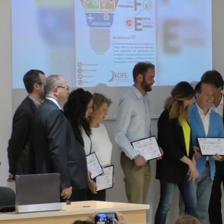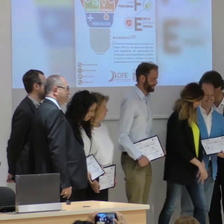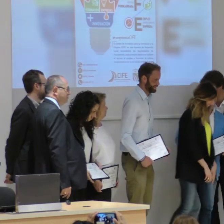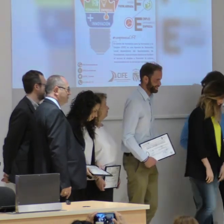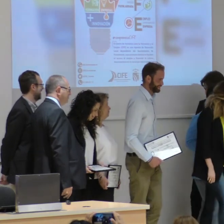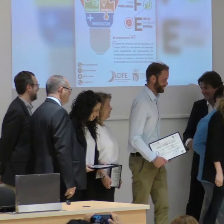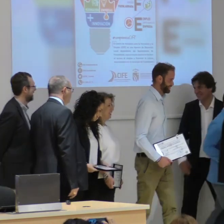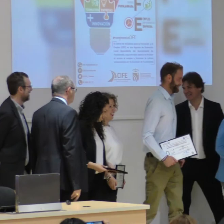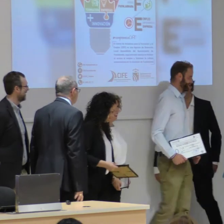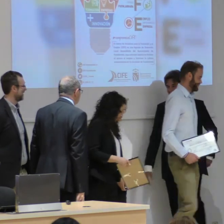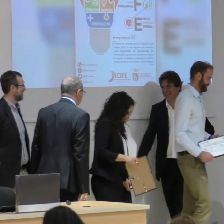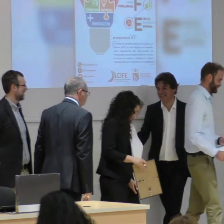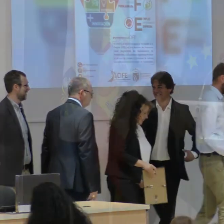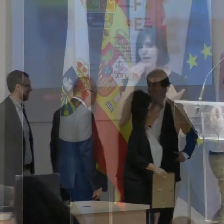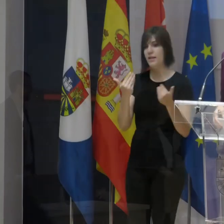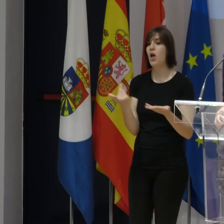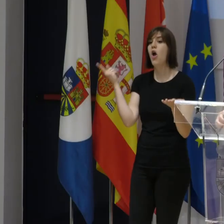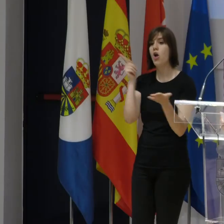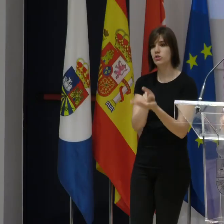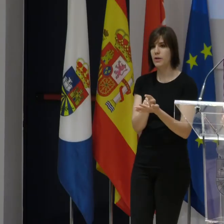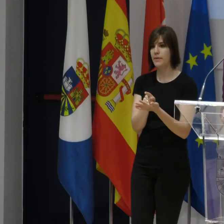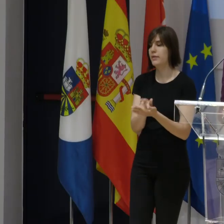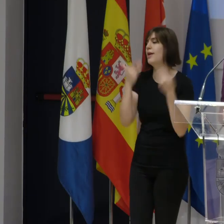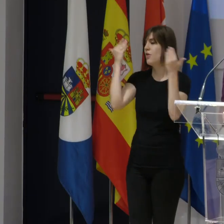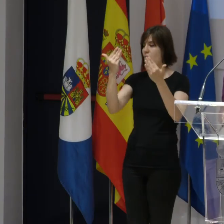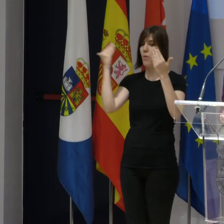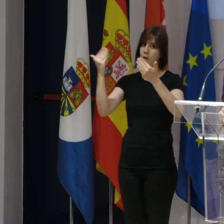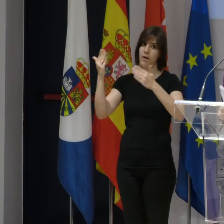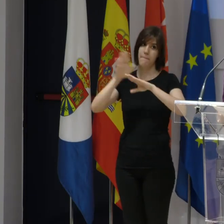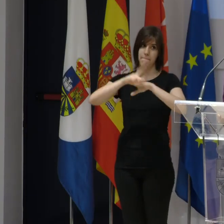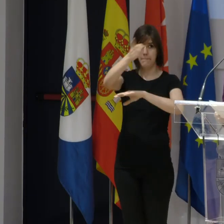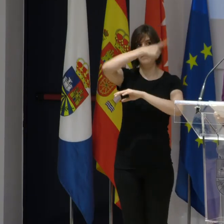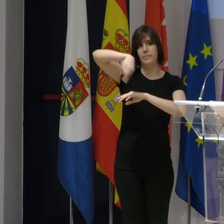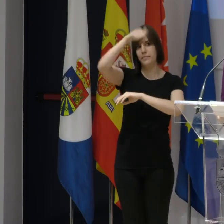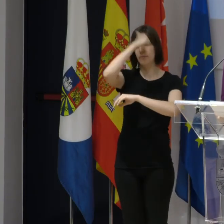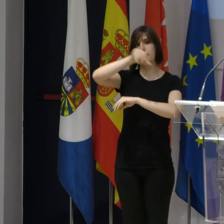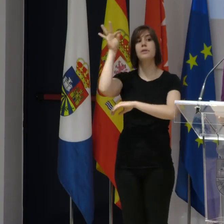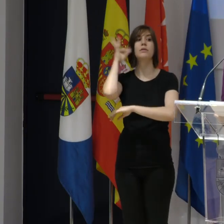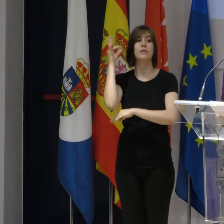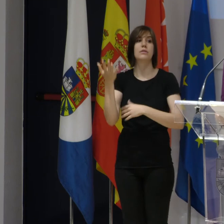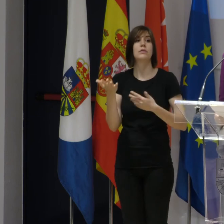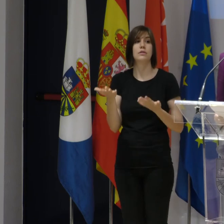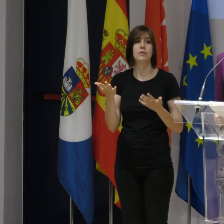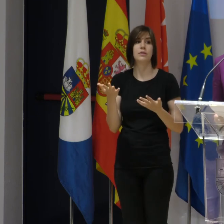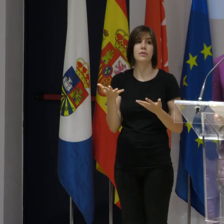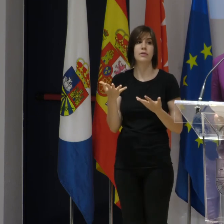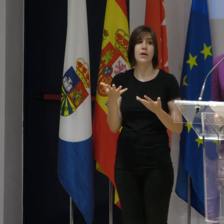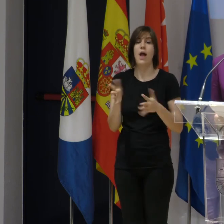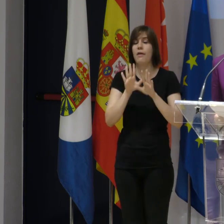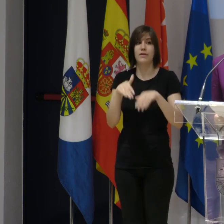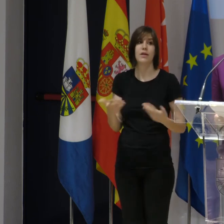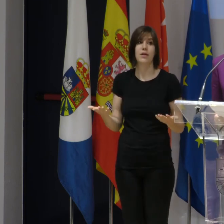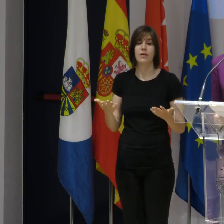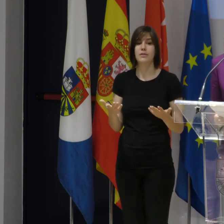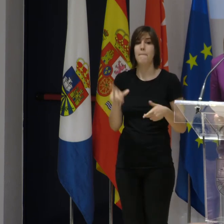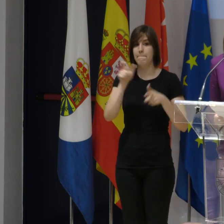Estupendo, muchas gracias. Muchas gracias y volvemos a reiterar la enhorabuena para todos ellos, para todas ellas, que al fin y al cabo son gente,